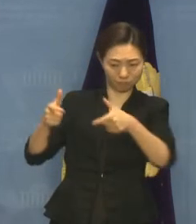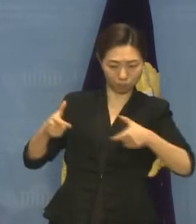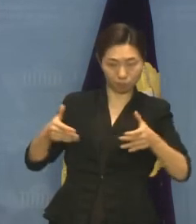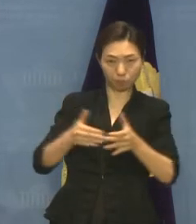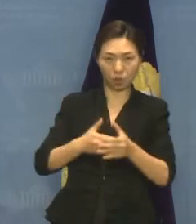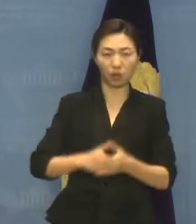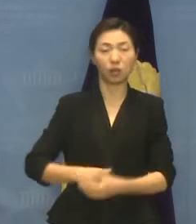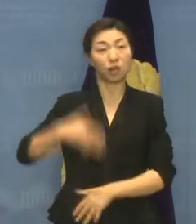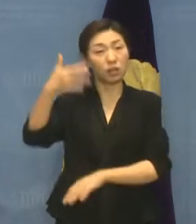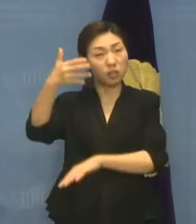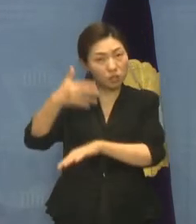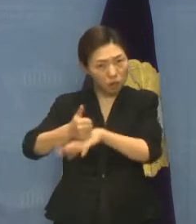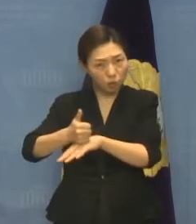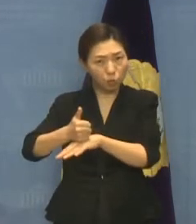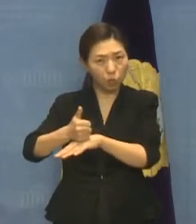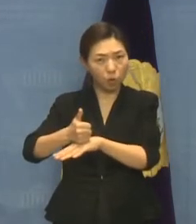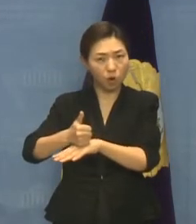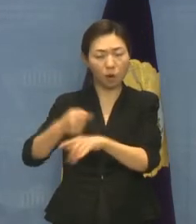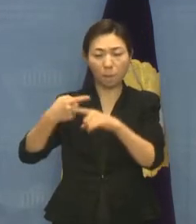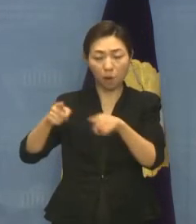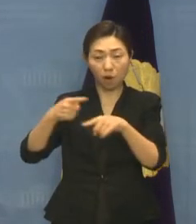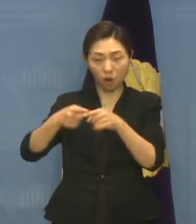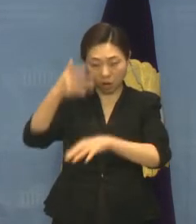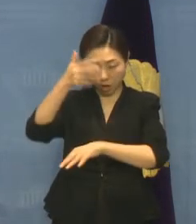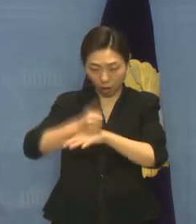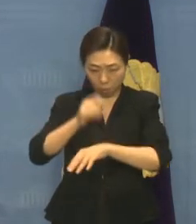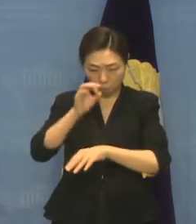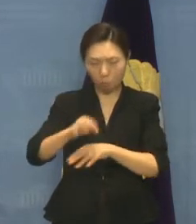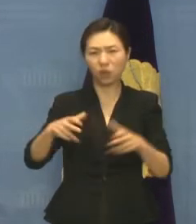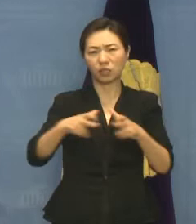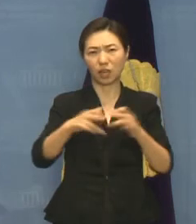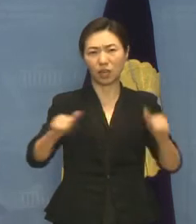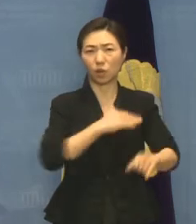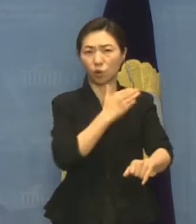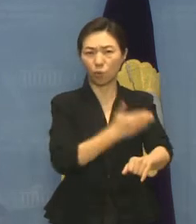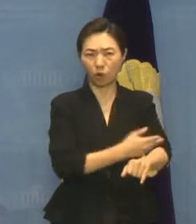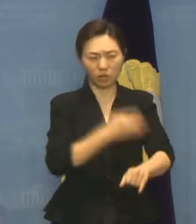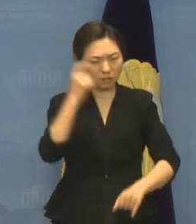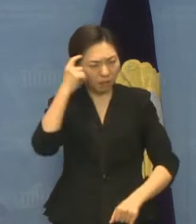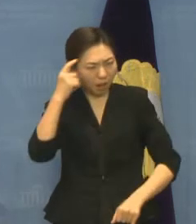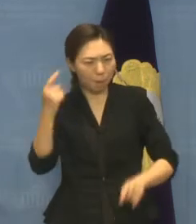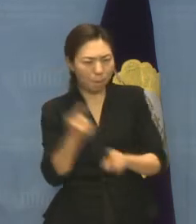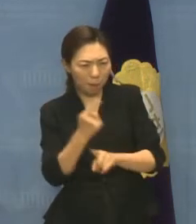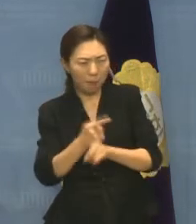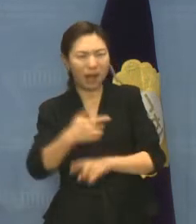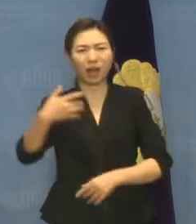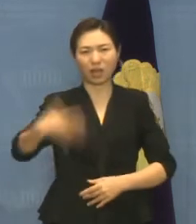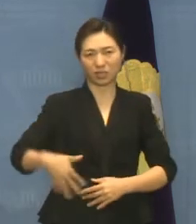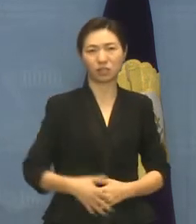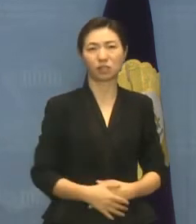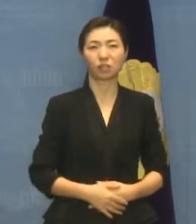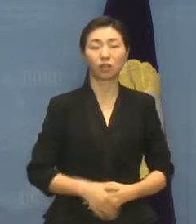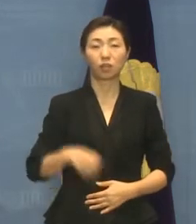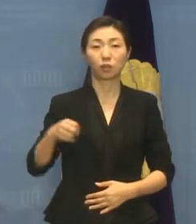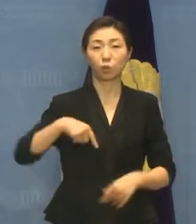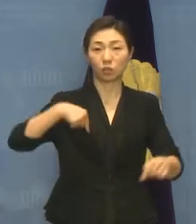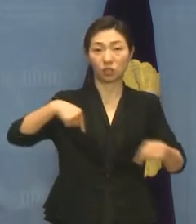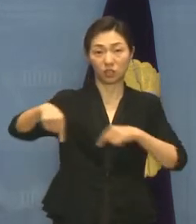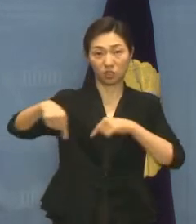우리나라가 장애인권리에 관한 인식 제고가 부족하며 정치권과